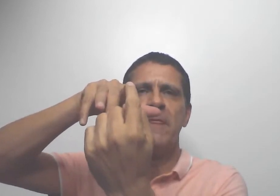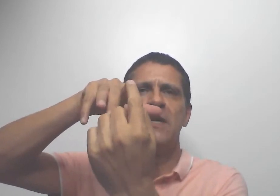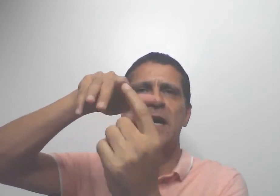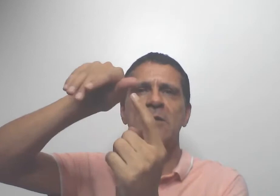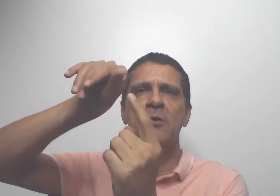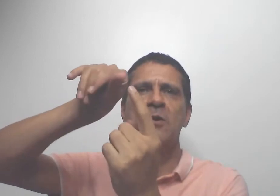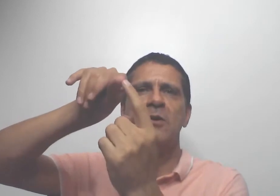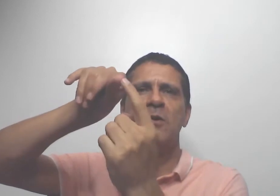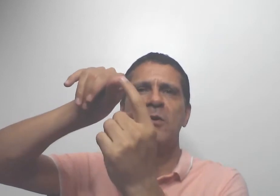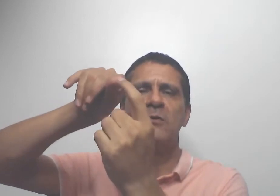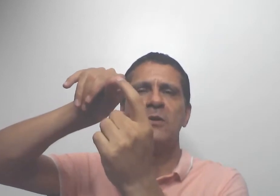polegar.